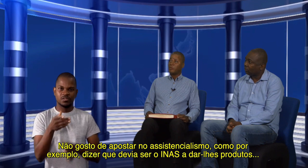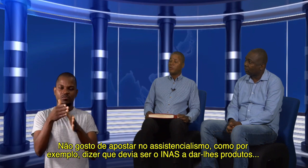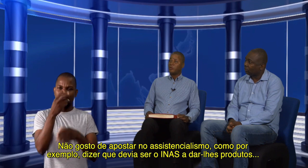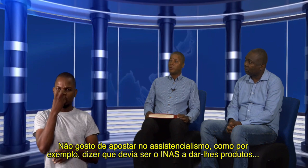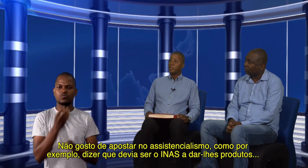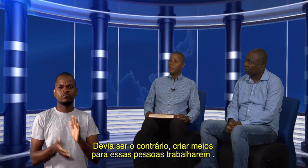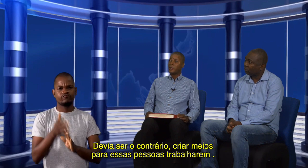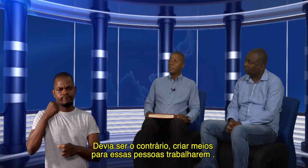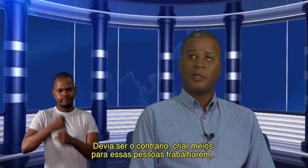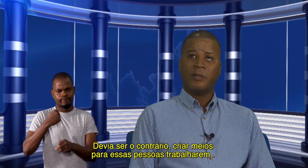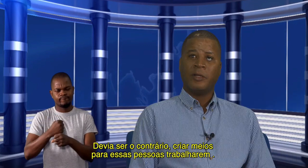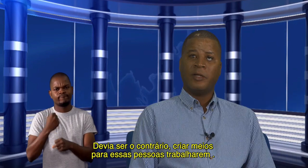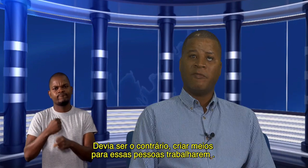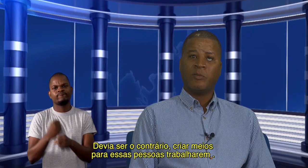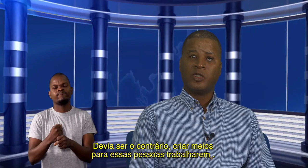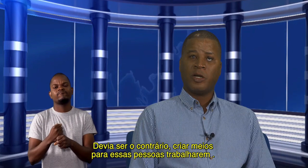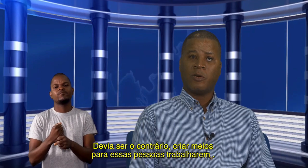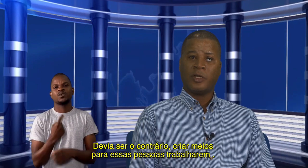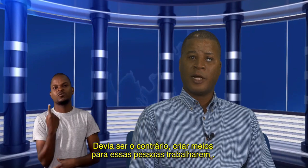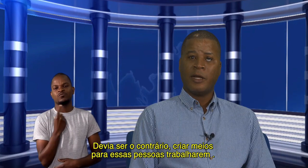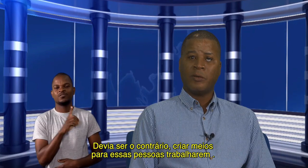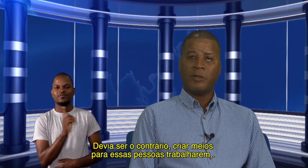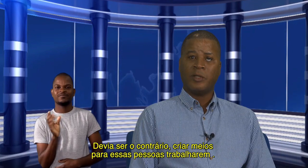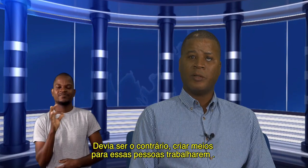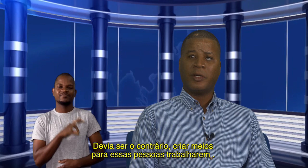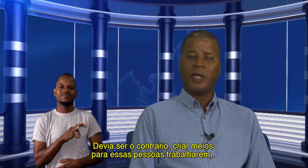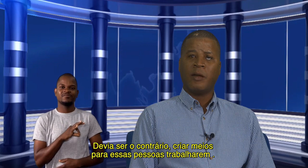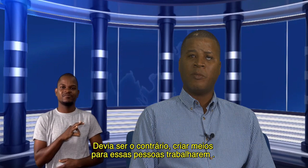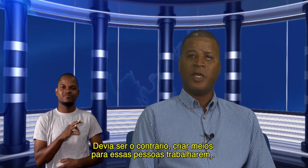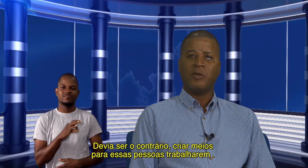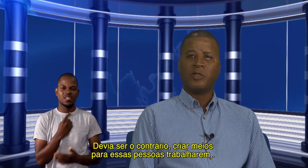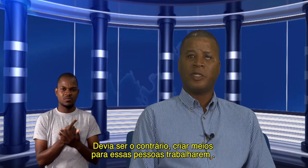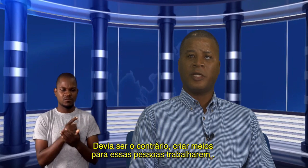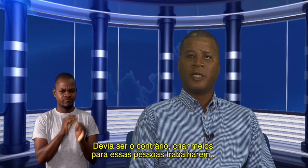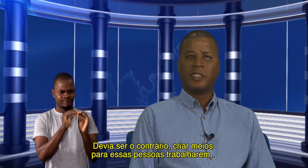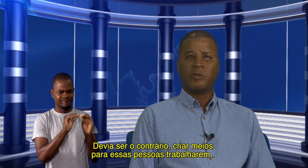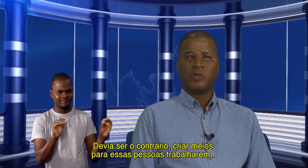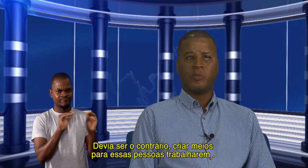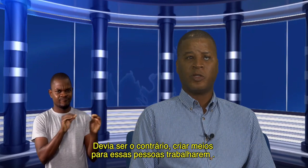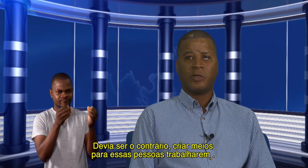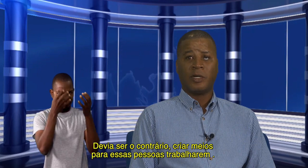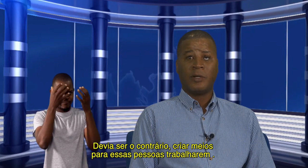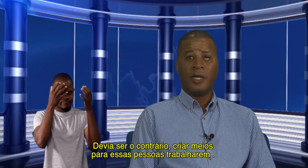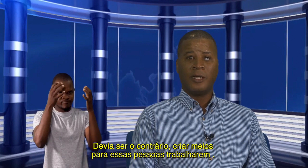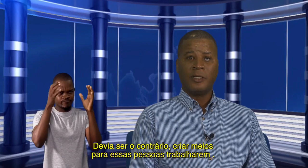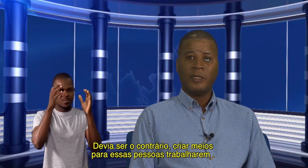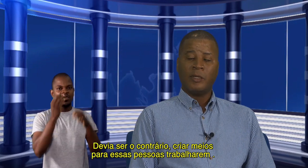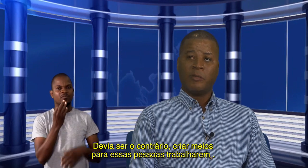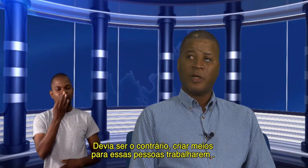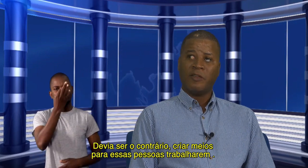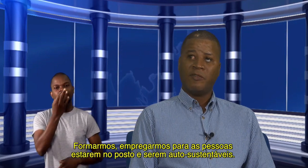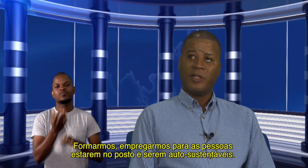produtos, etc. Devemos ser ao contrário, criar meios que essas pessoas possam trabalhar para evitar.